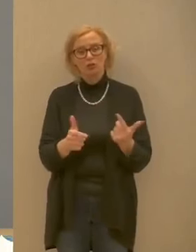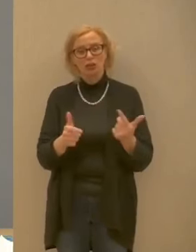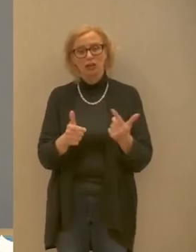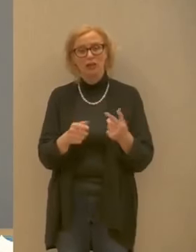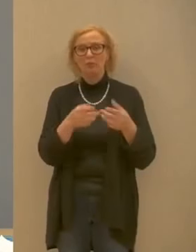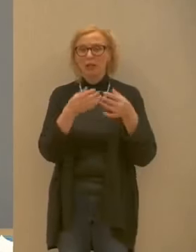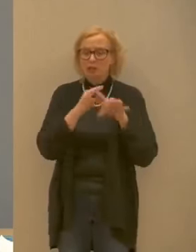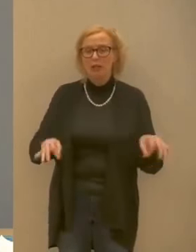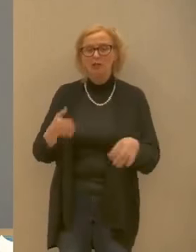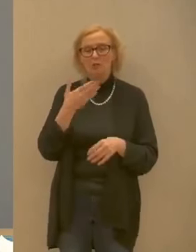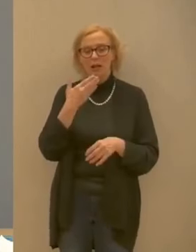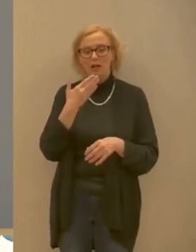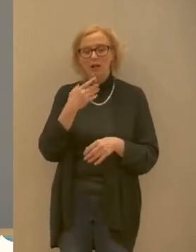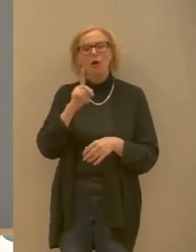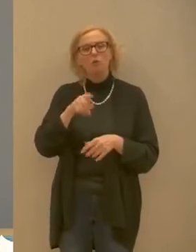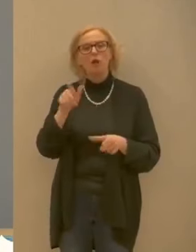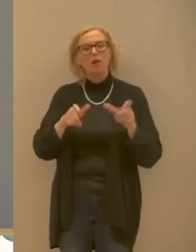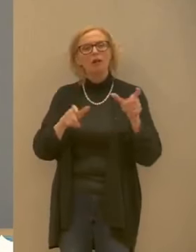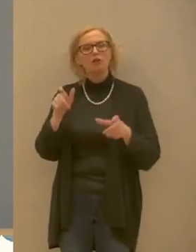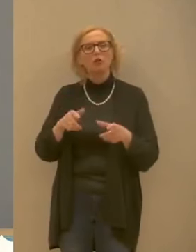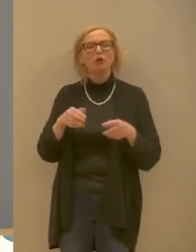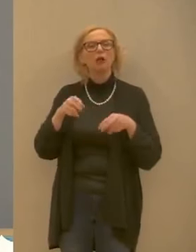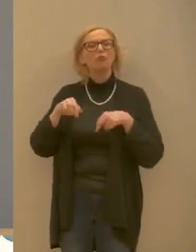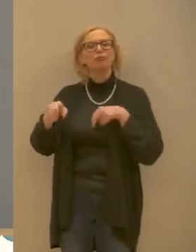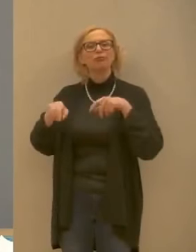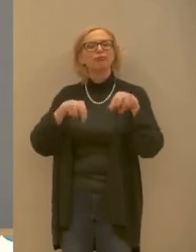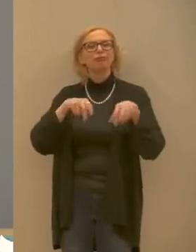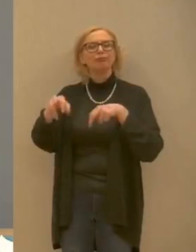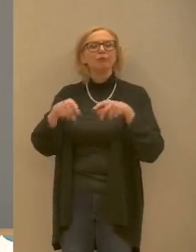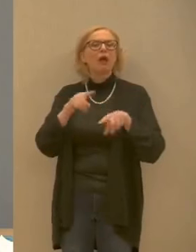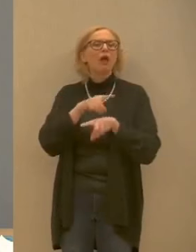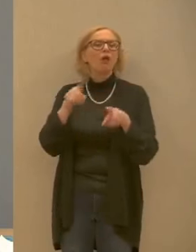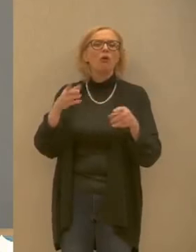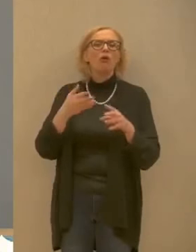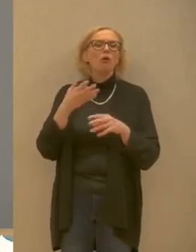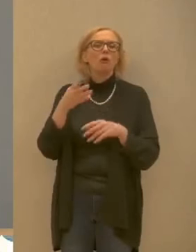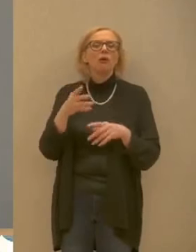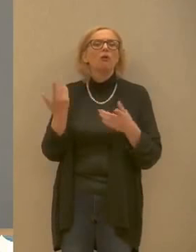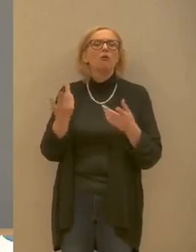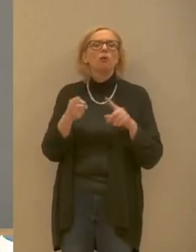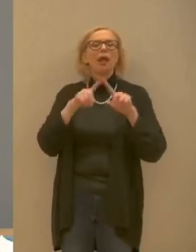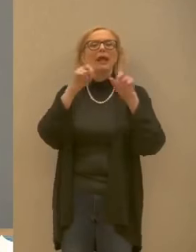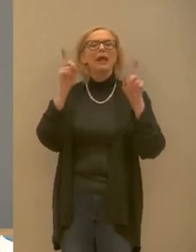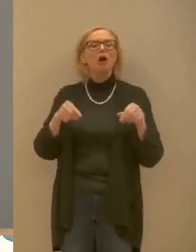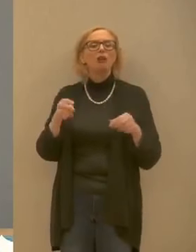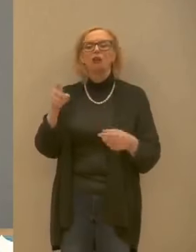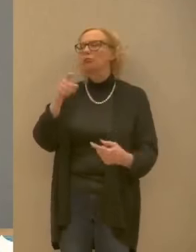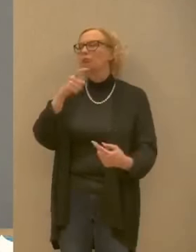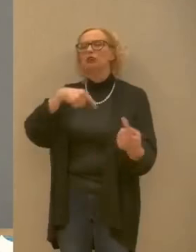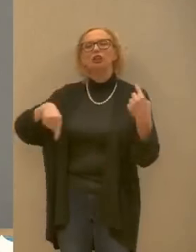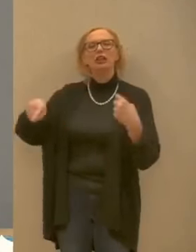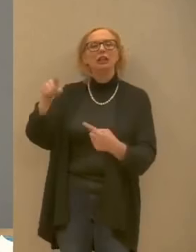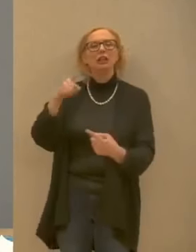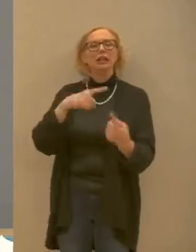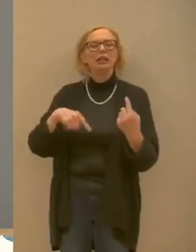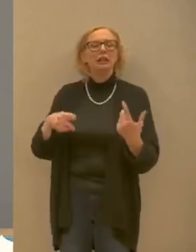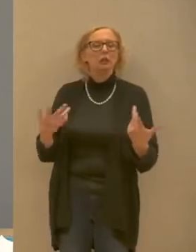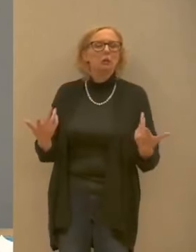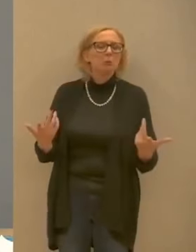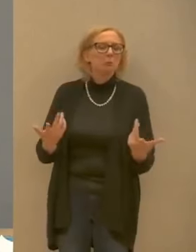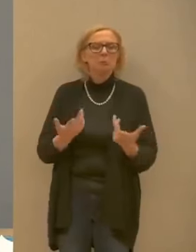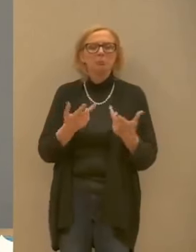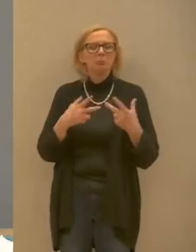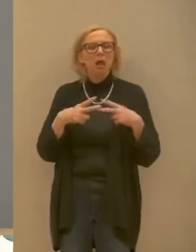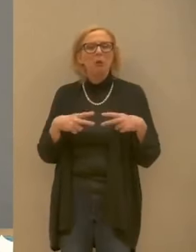molta gente che gira anche a piedi e si sentono autorizzate a fare gire a vuoto nel negozio queste sono persone che lavorano nel negozio quindi sono in prima linea